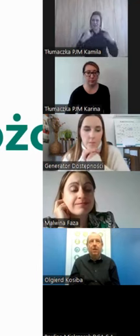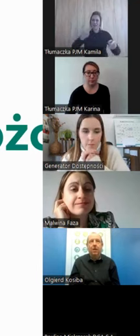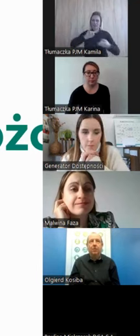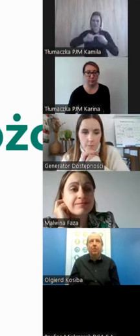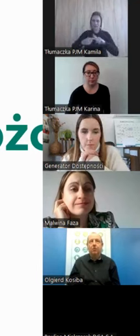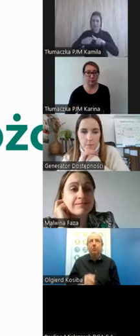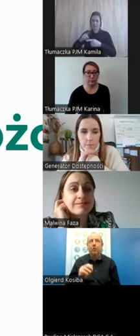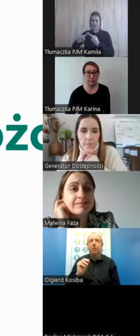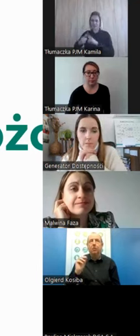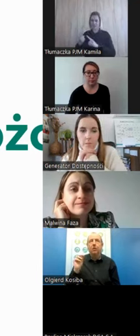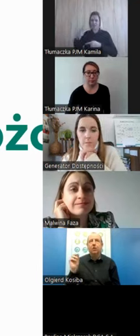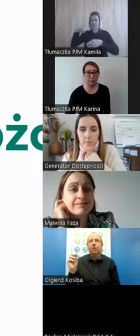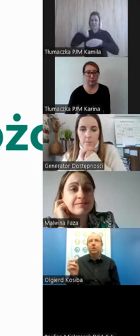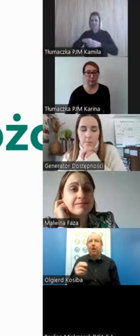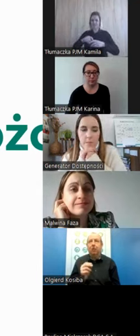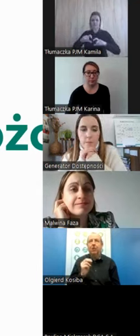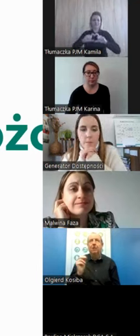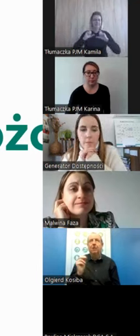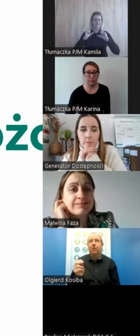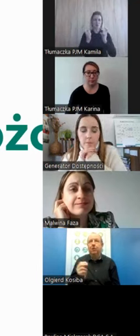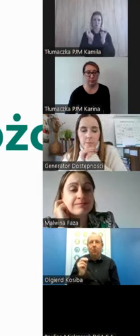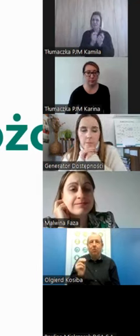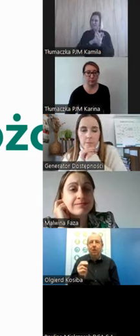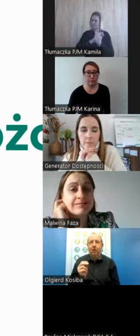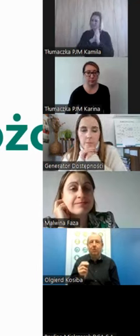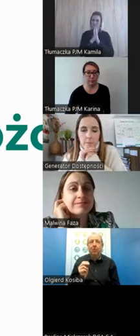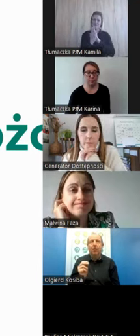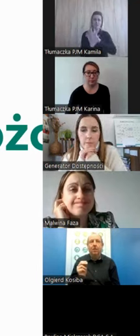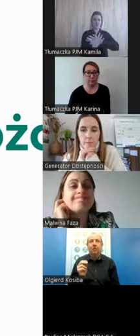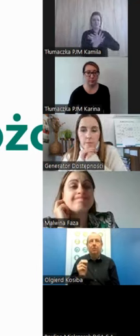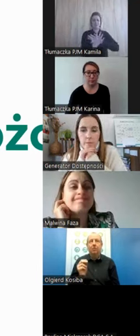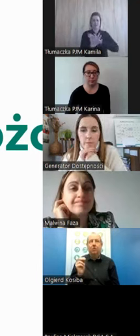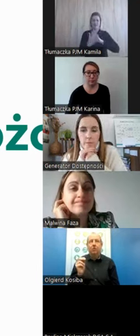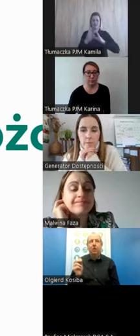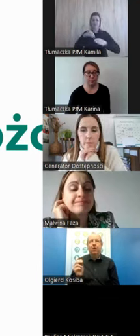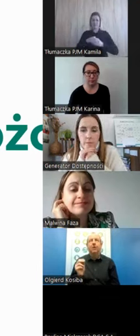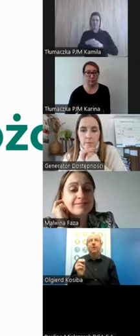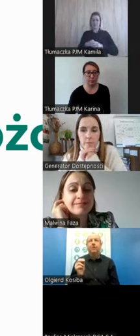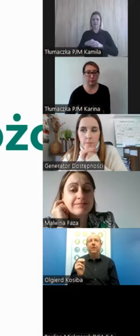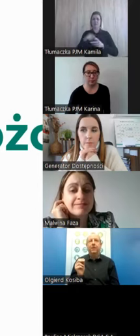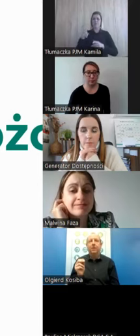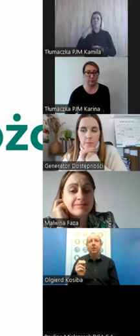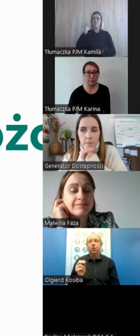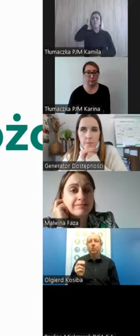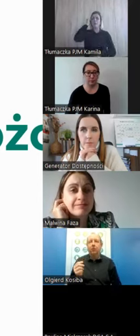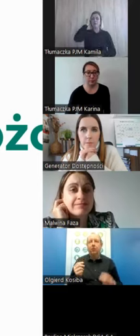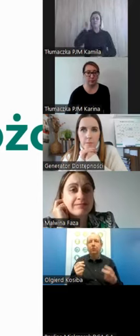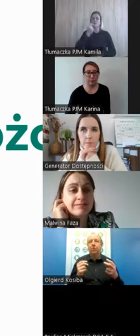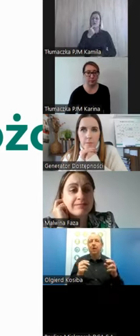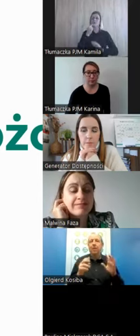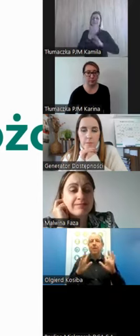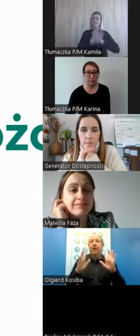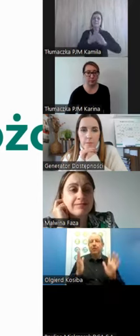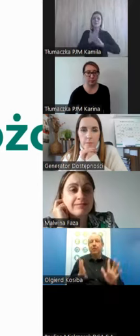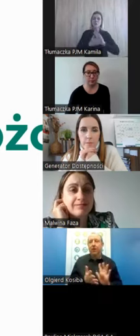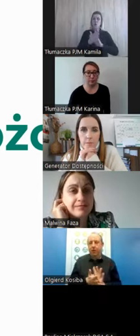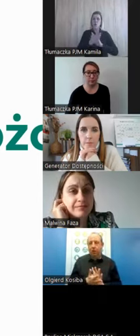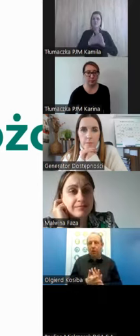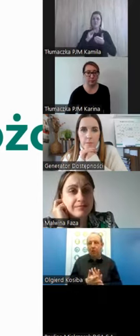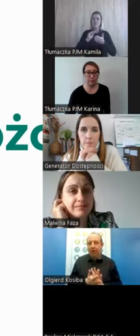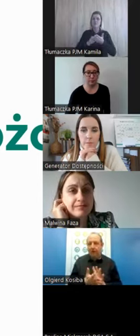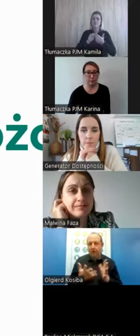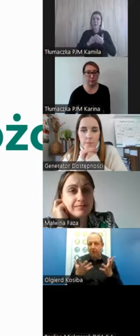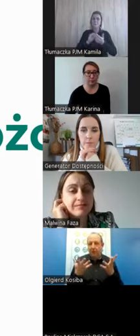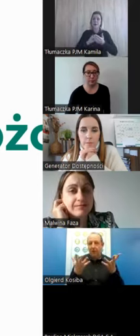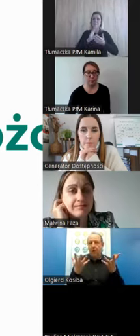Gramatyka zupełnie przekształca cały obraz, bo pamiętajmy, że w języku migowym trzeba narysować